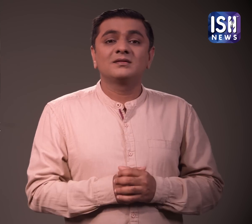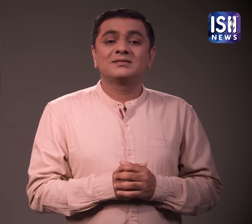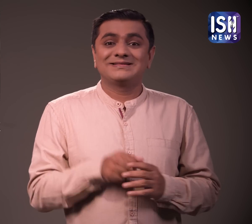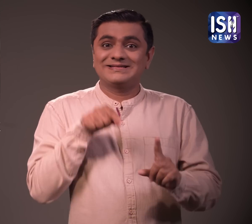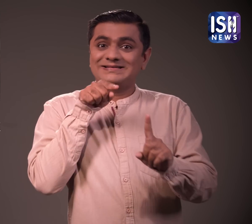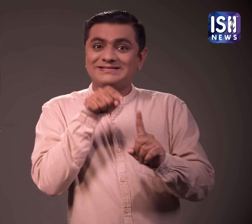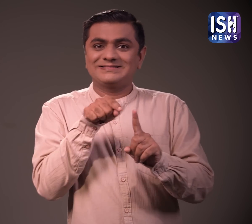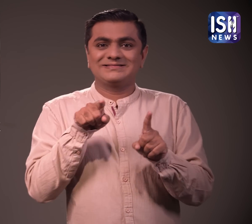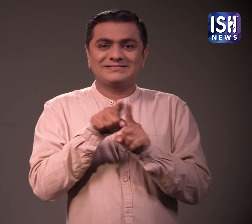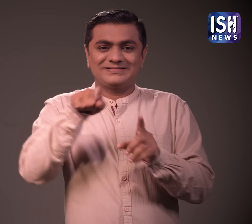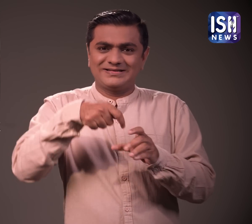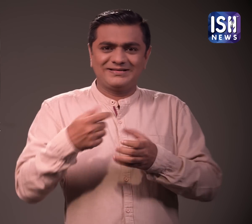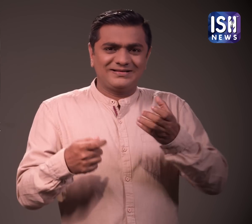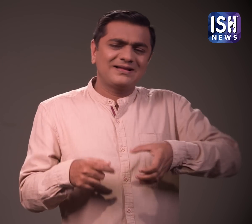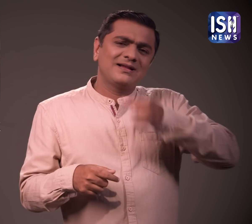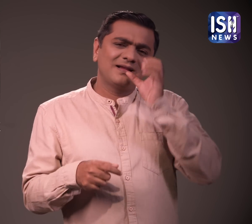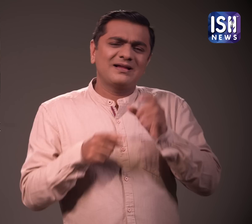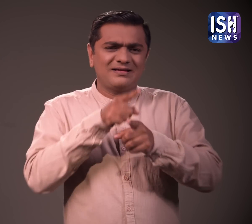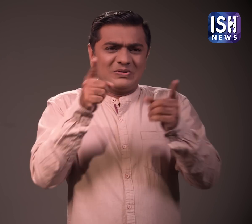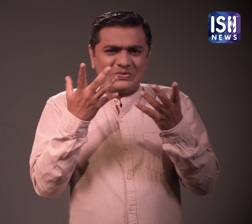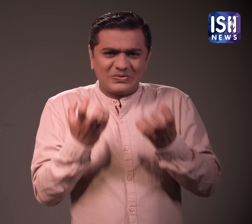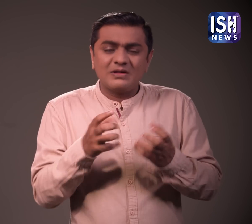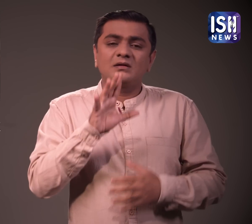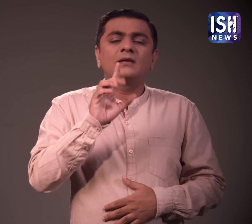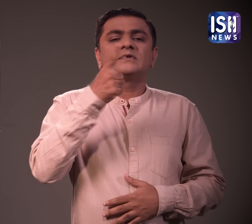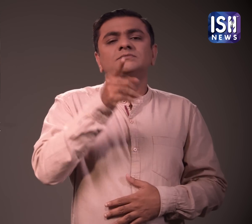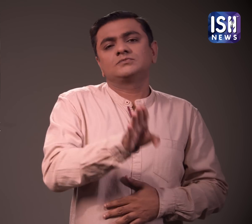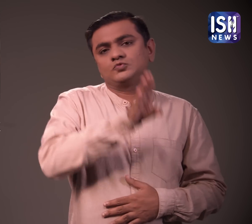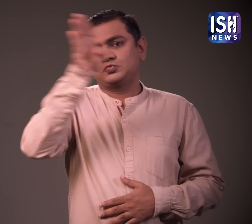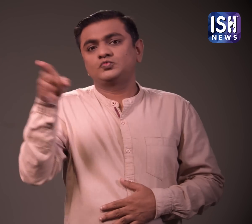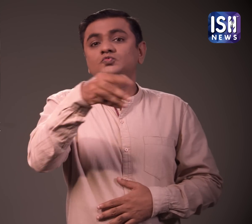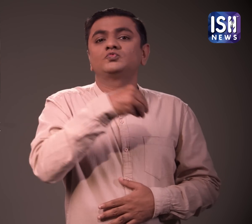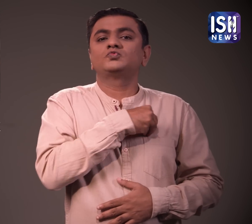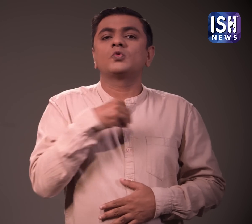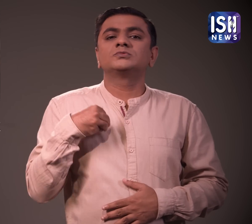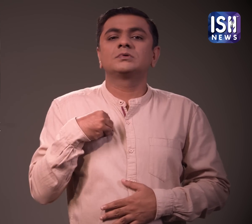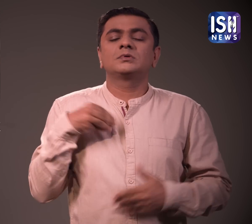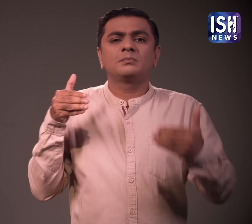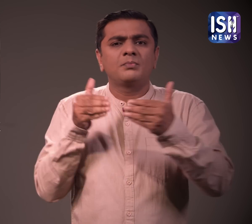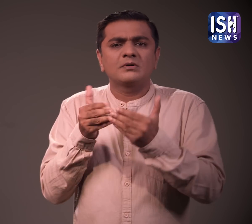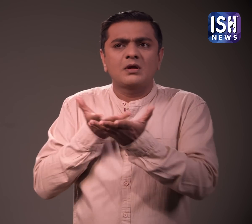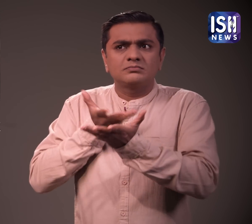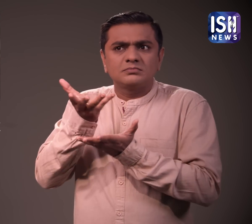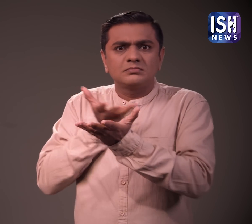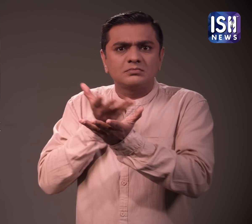यदि आप प्रोटीन शेक या अन्य सप्लिमेंट लेना चाते हैं तो उनका सेवन करने से पहले अपने डॉक्टर से परामर्श करें